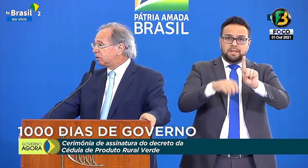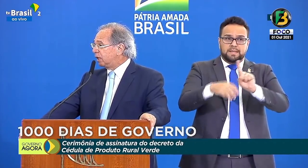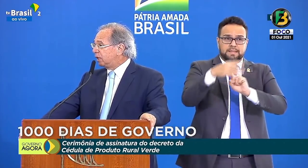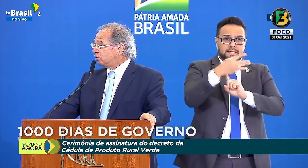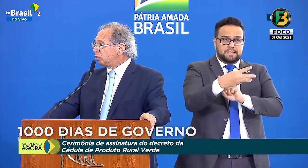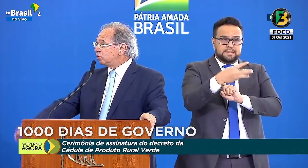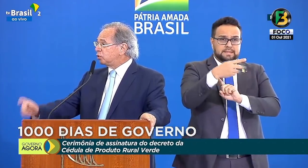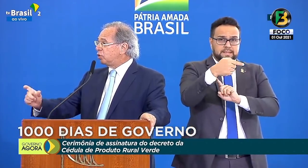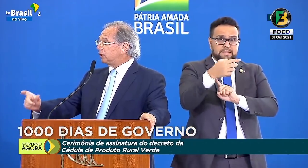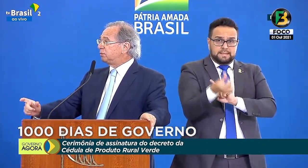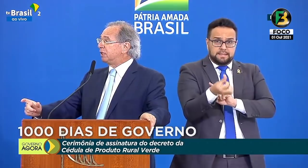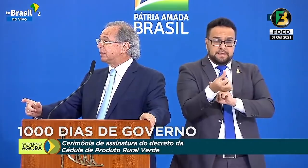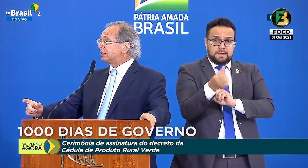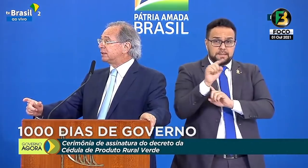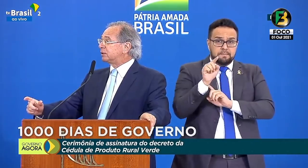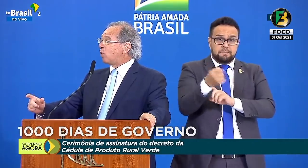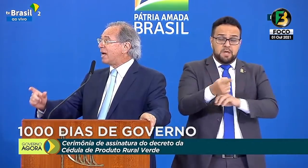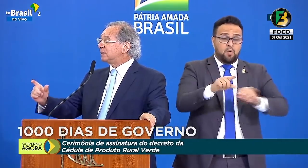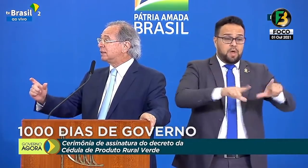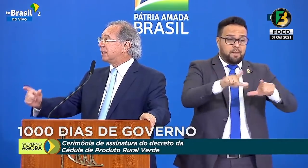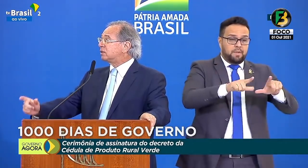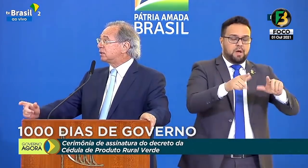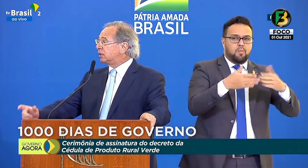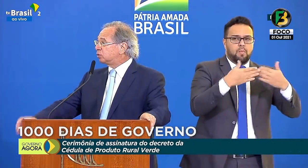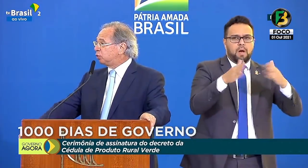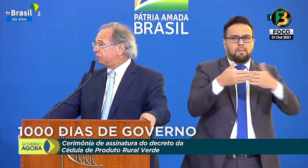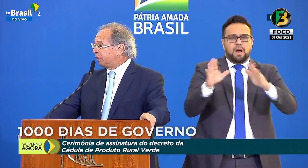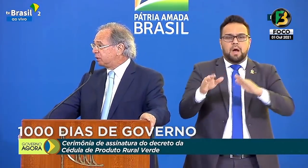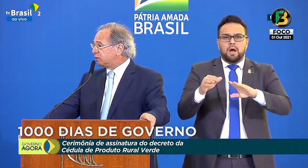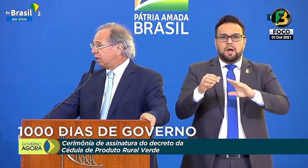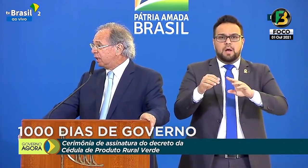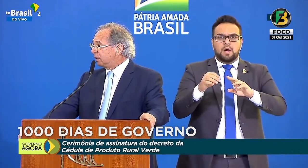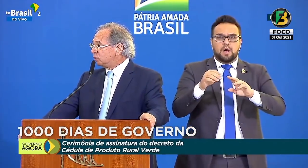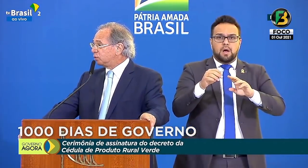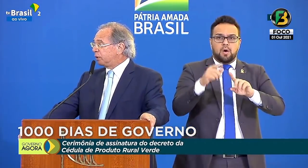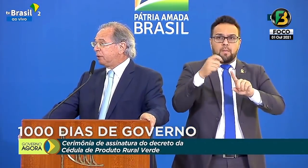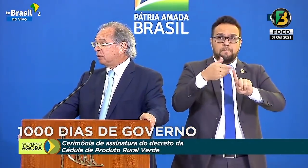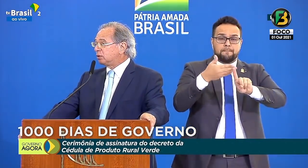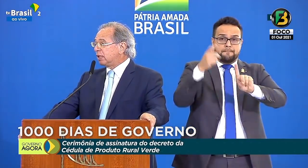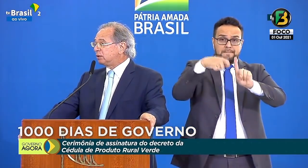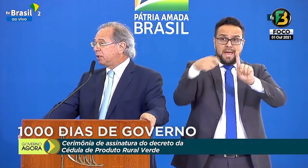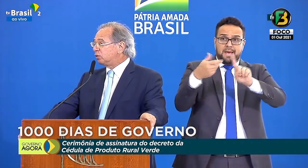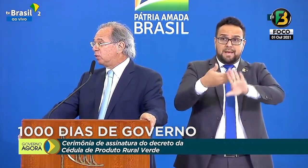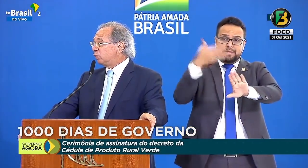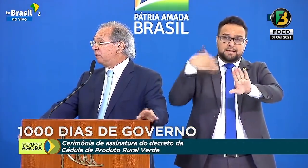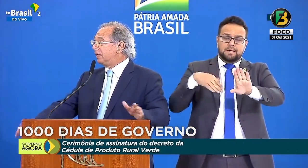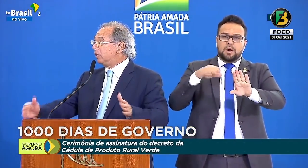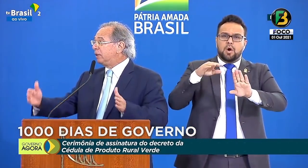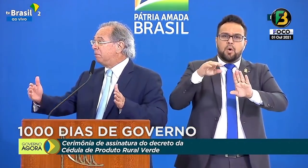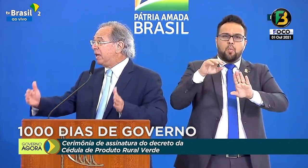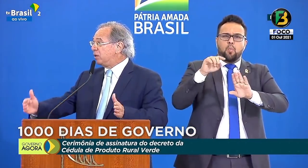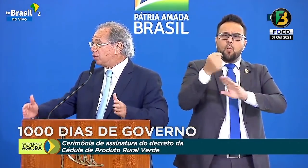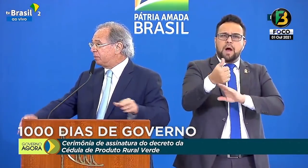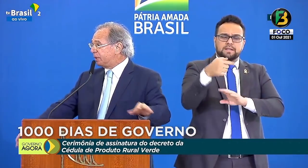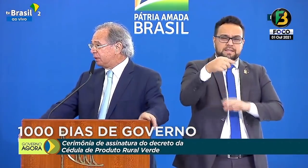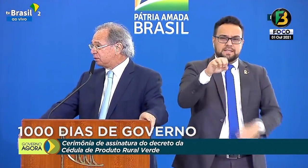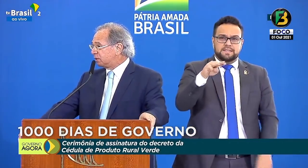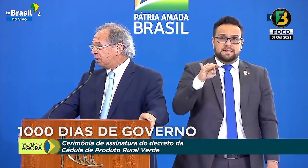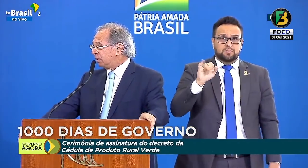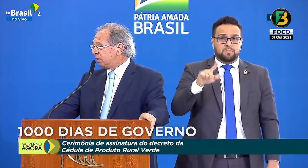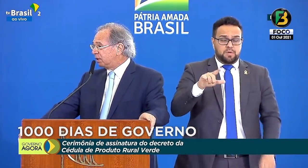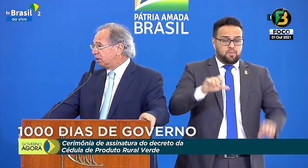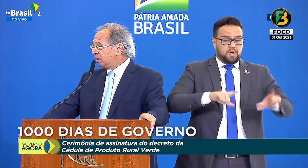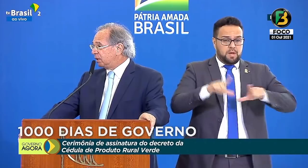empregos, nos últimos dois meses quase 700 mil empregos, nos primeiros seis meses do ano 1 milhão e meio de